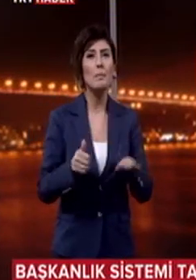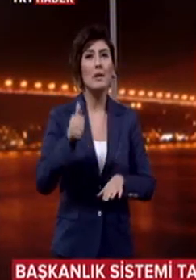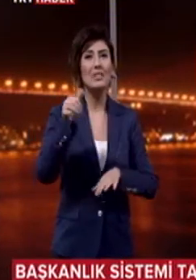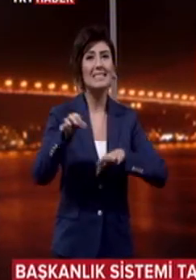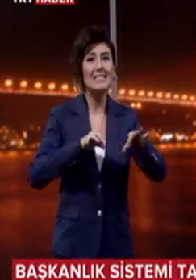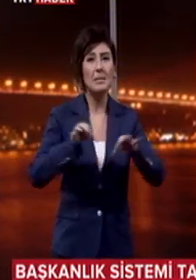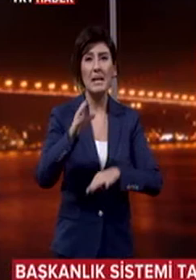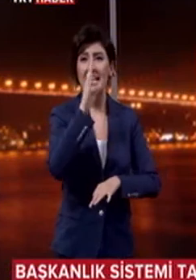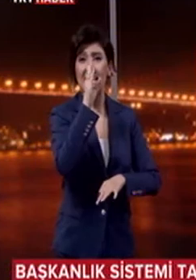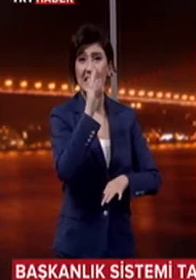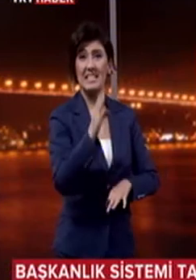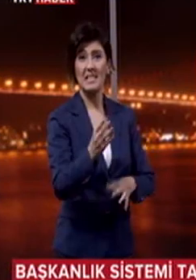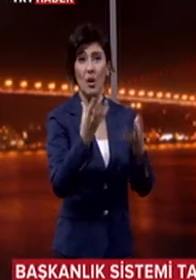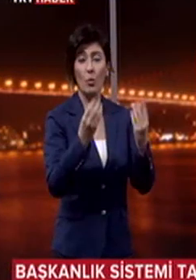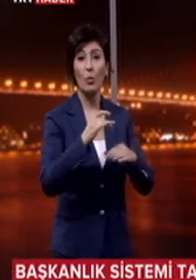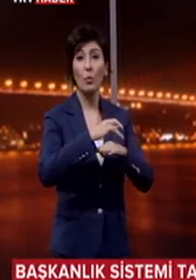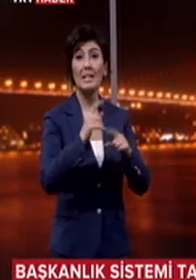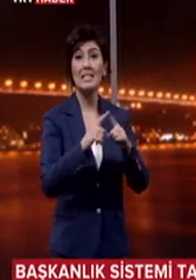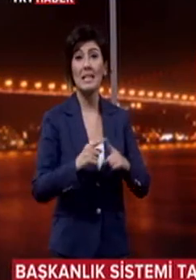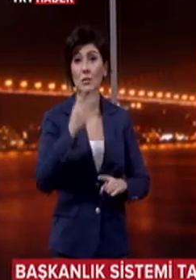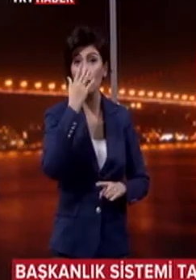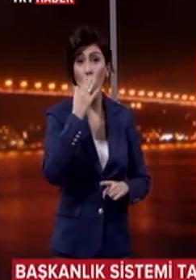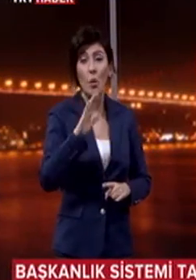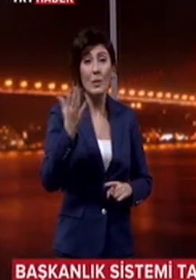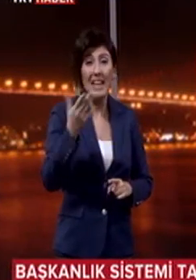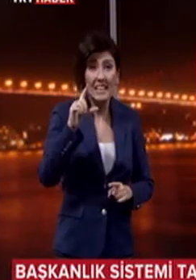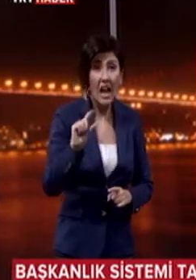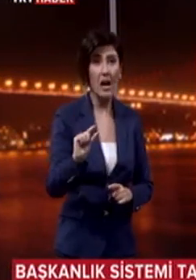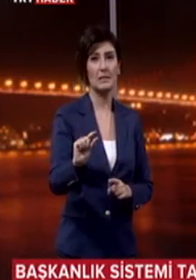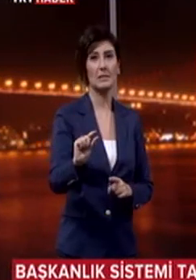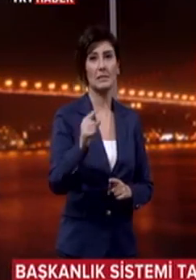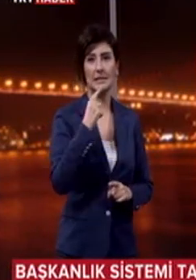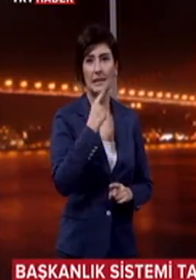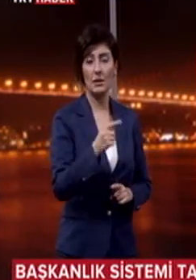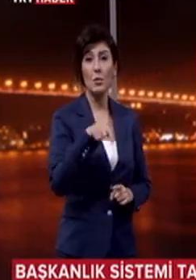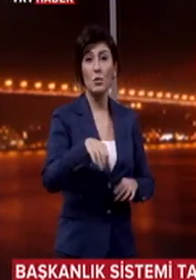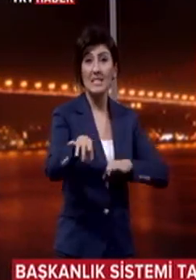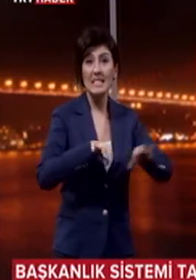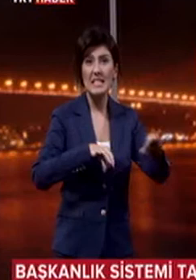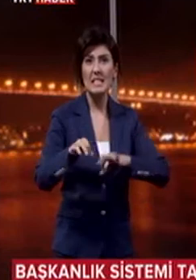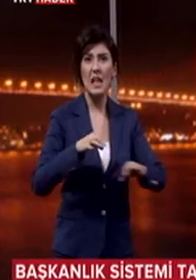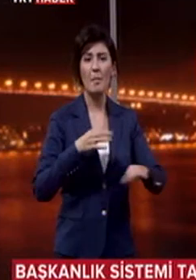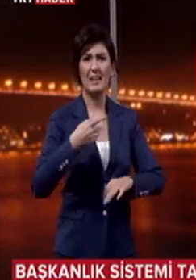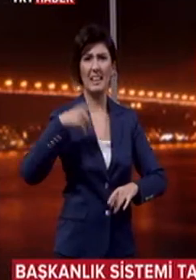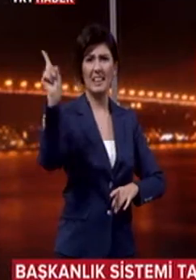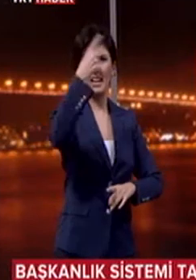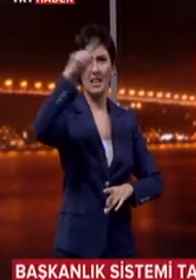sistemiyle istikrarı yakalayan ülkenin sayısı yok denecek kadar azdır, diyen Bahçeli. Bu sistem diktatörlüktür, Türkiye'nin kuruluş